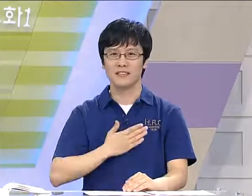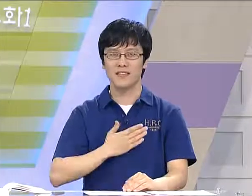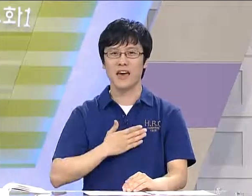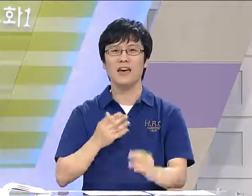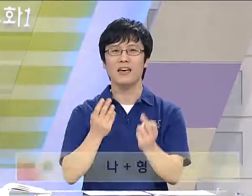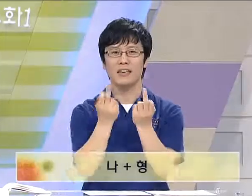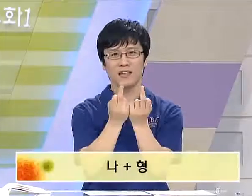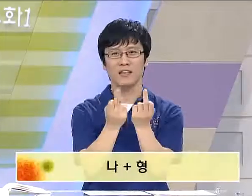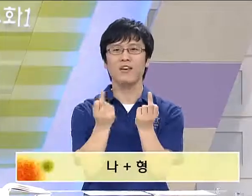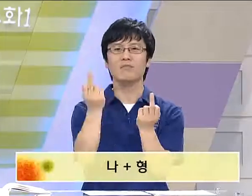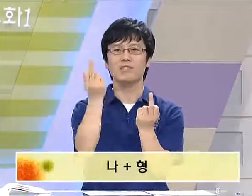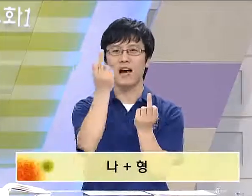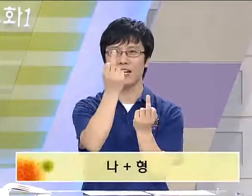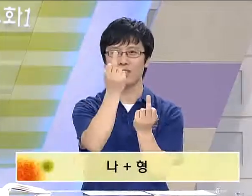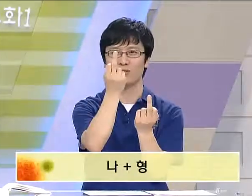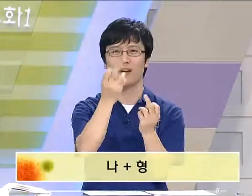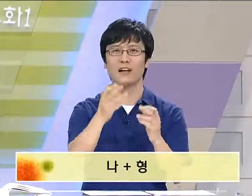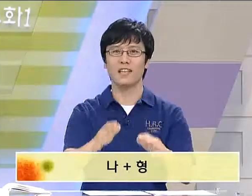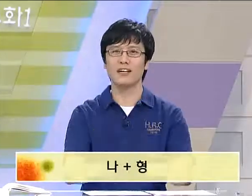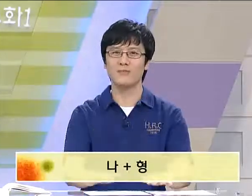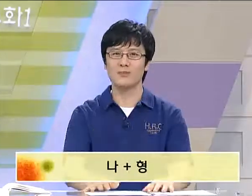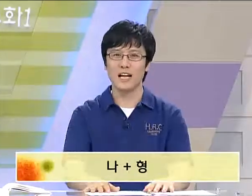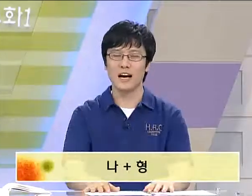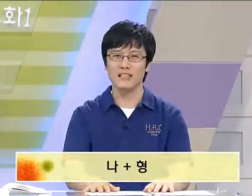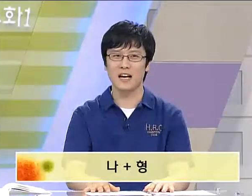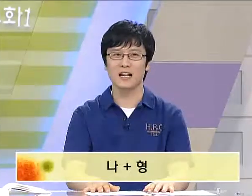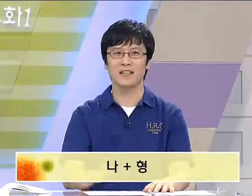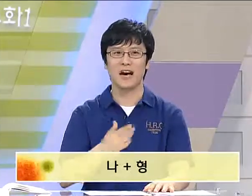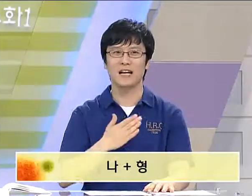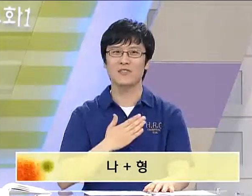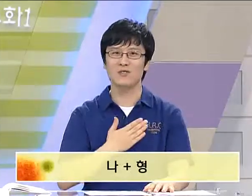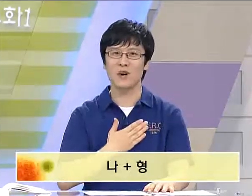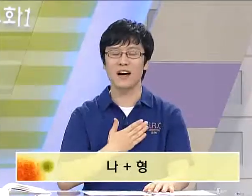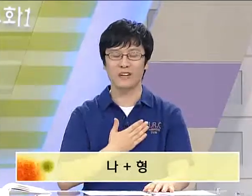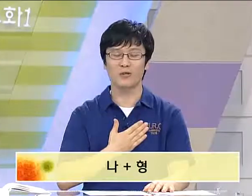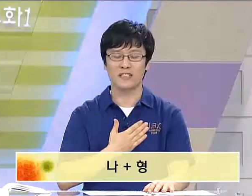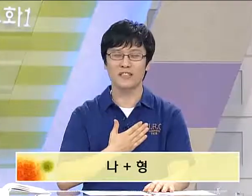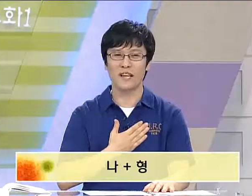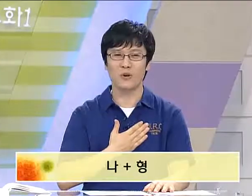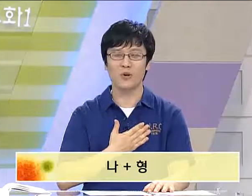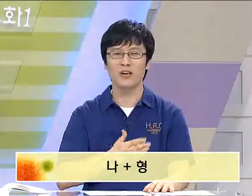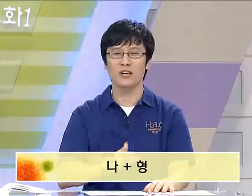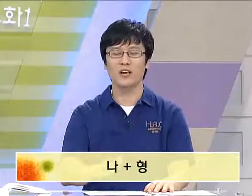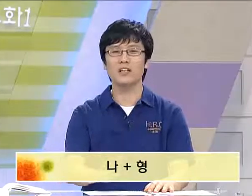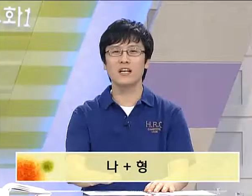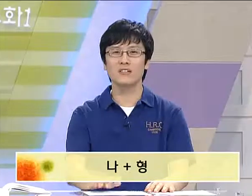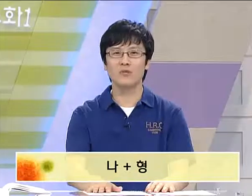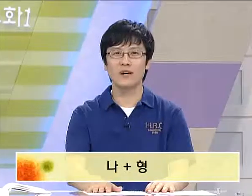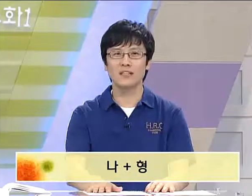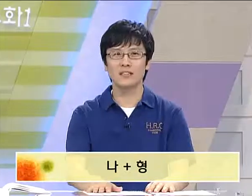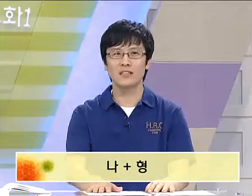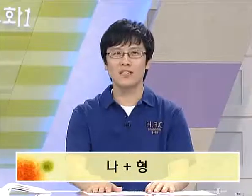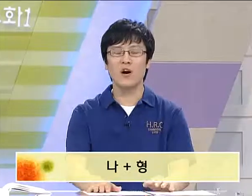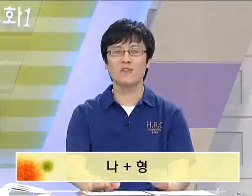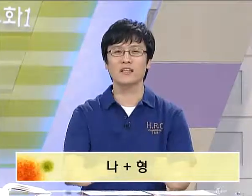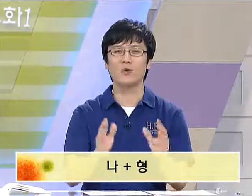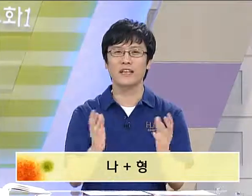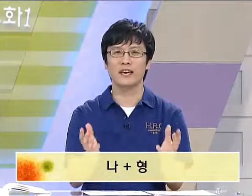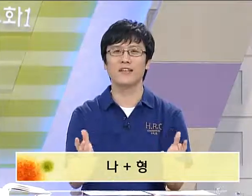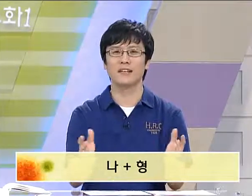제 형입니다라는 수화가 나왔습니다. 자, 나라는 수화 알고 계실 테고, 형이라는 수화는 형제의 관계를